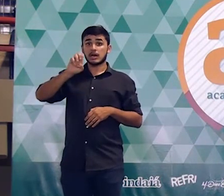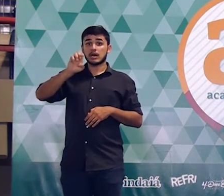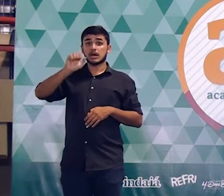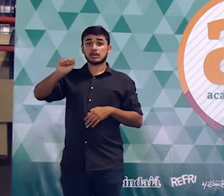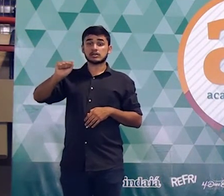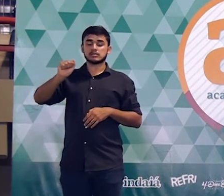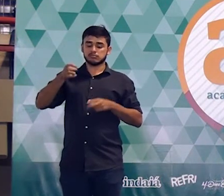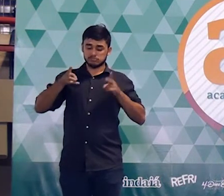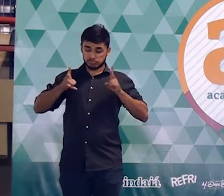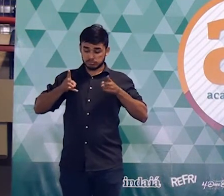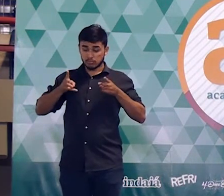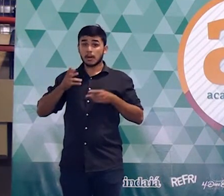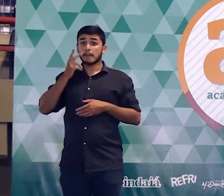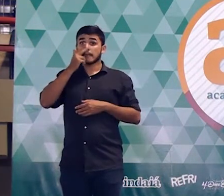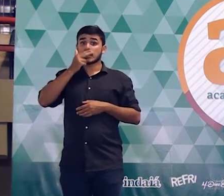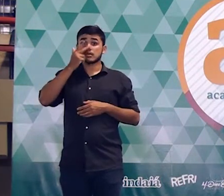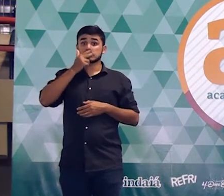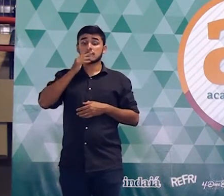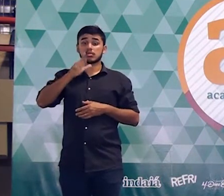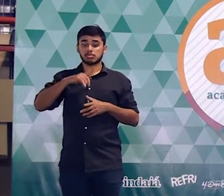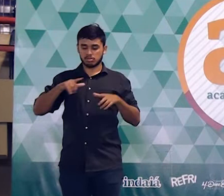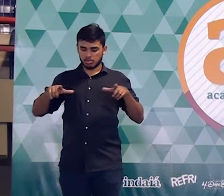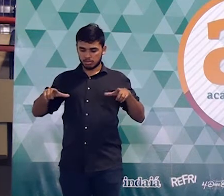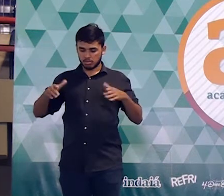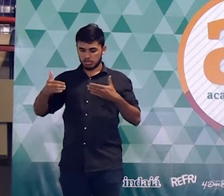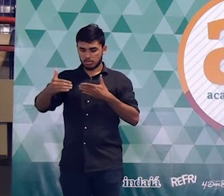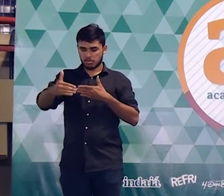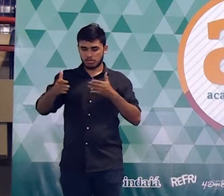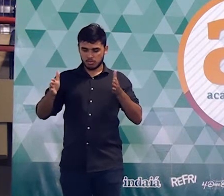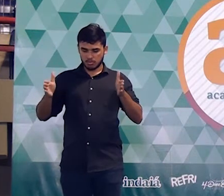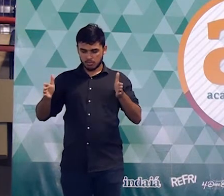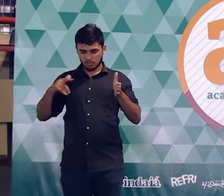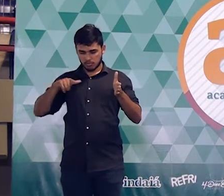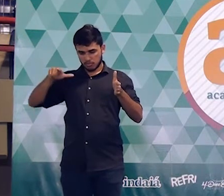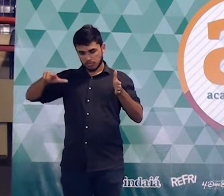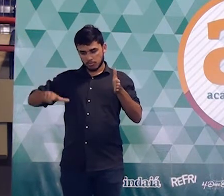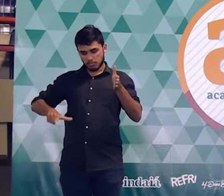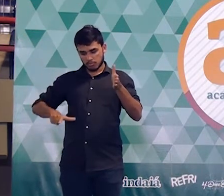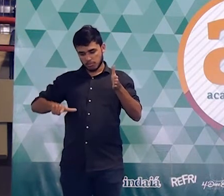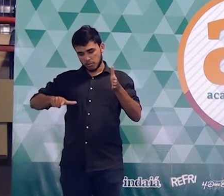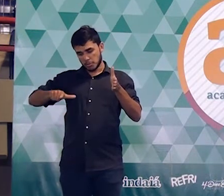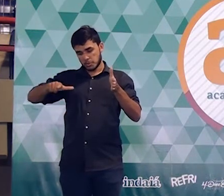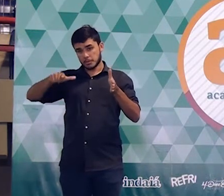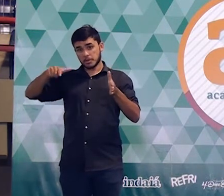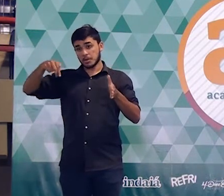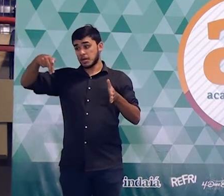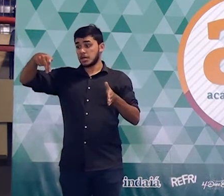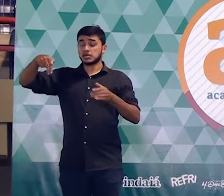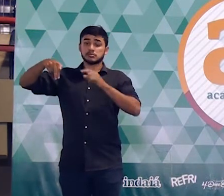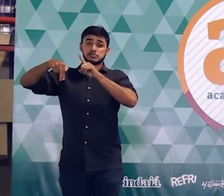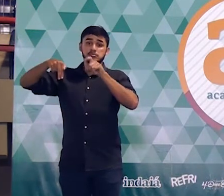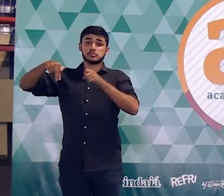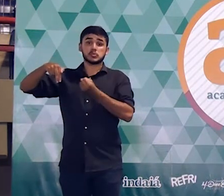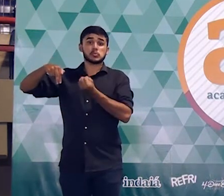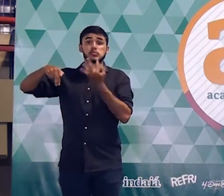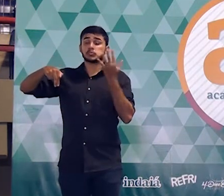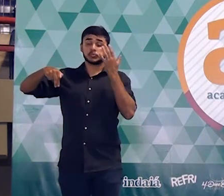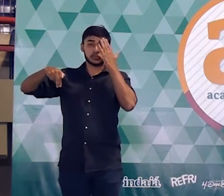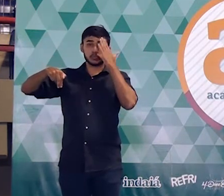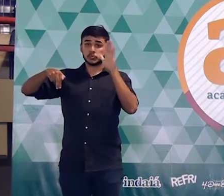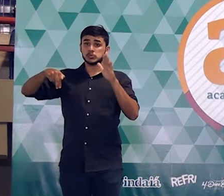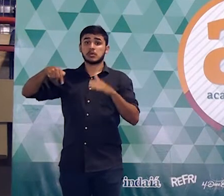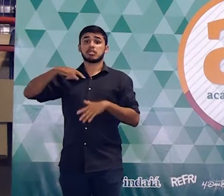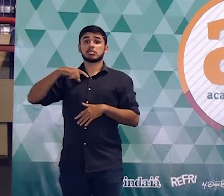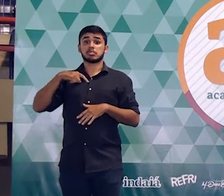caixa, certo? Essa caixa tinha, pelo que eu anunciava a questão, eu dizendo N unidades de um azulejo ou de uma